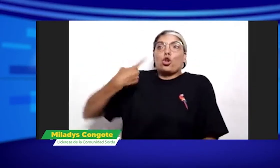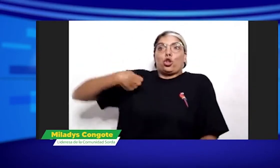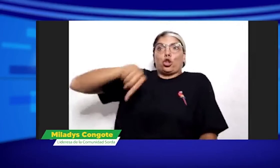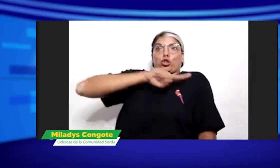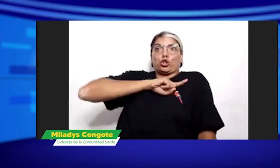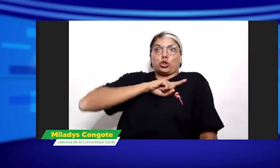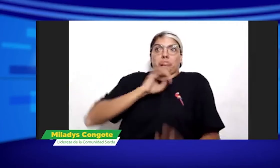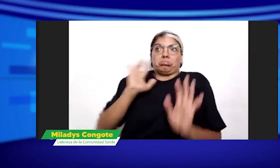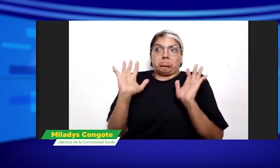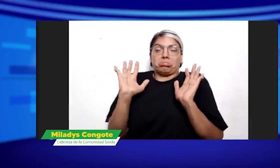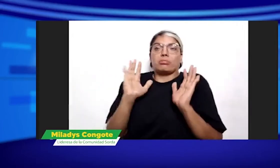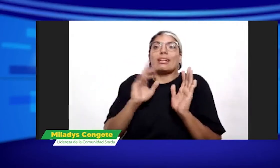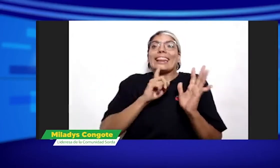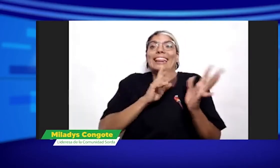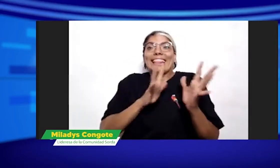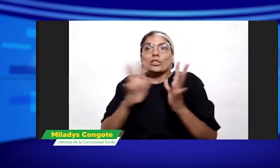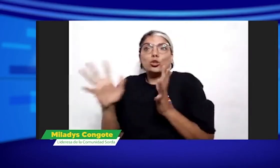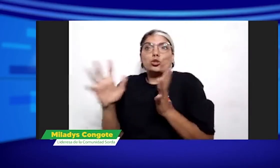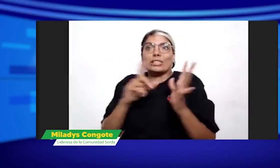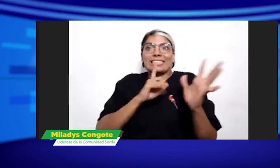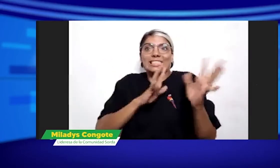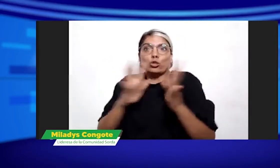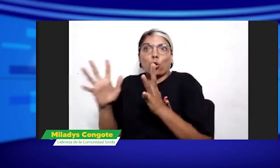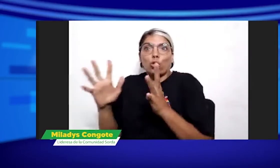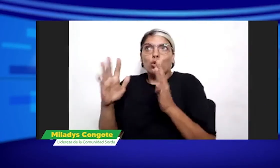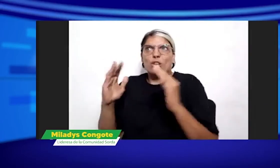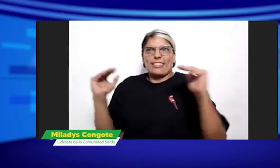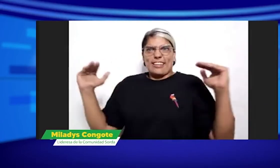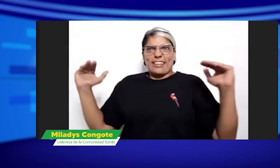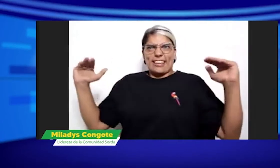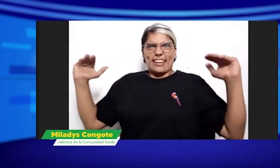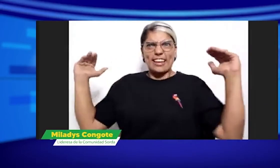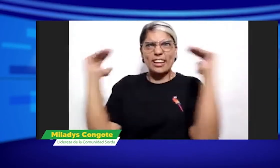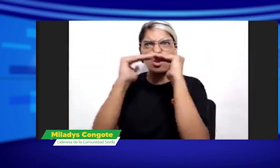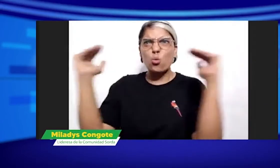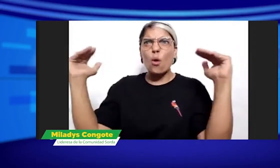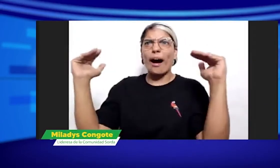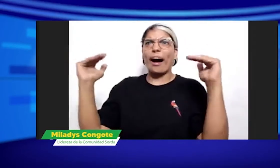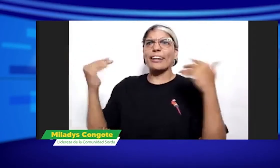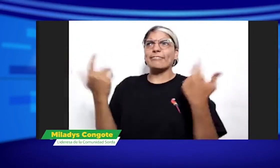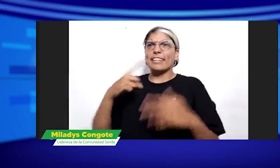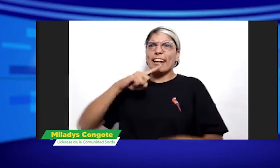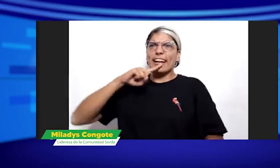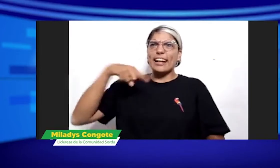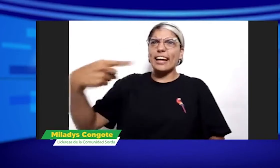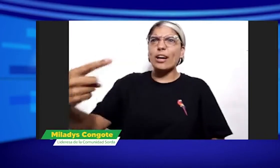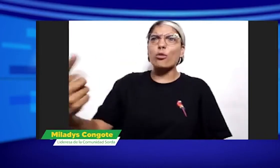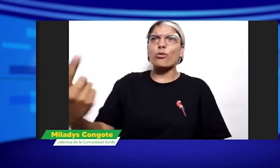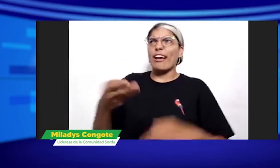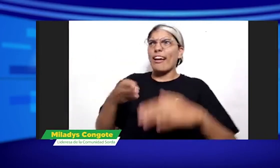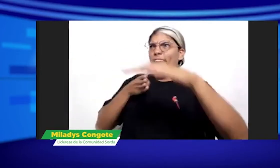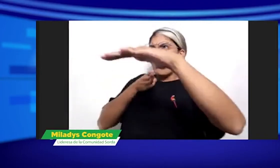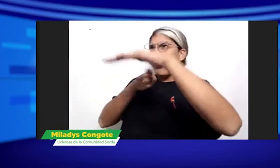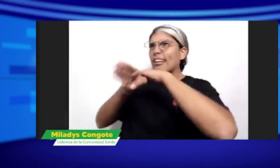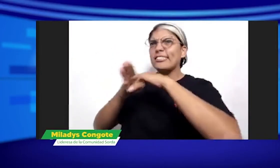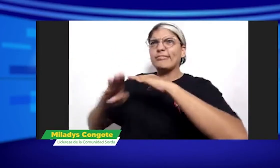hay que abrir las puertas de nuestro mundo, en nuestro discurso tenemos que conservar o